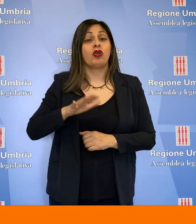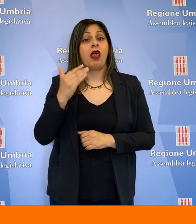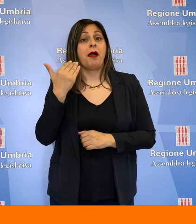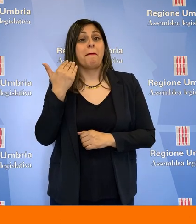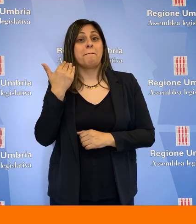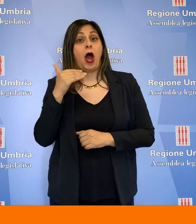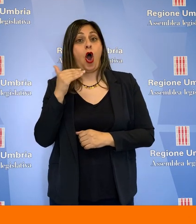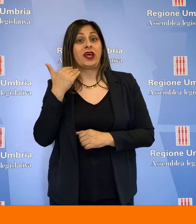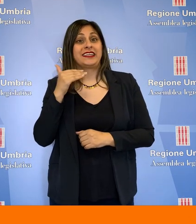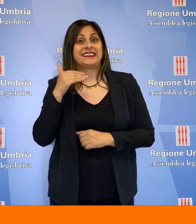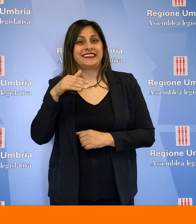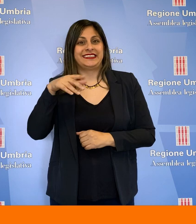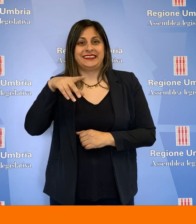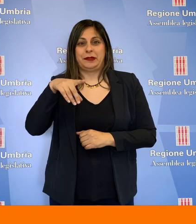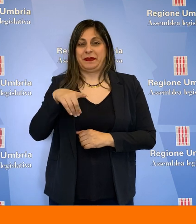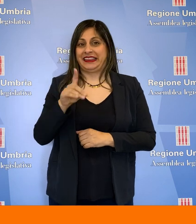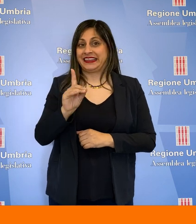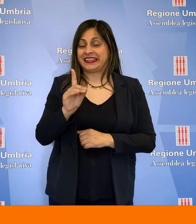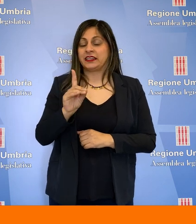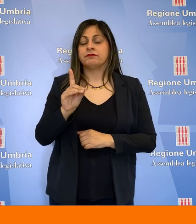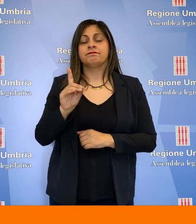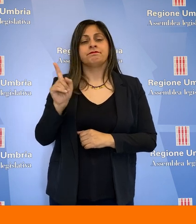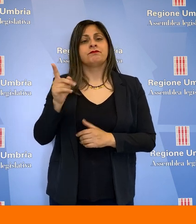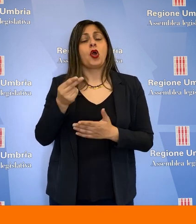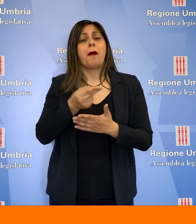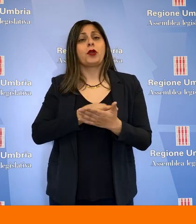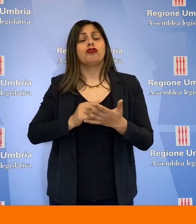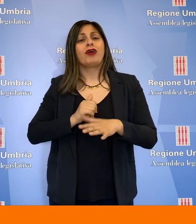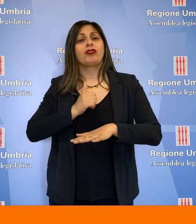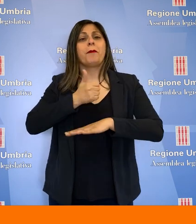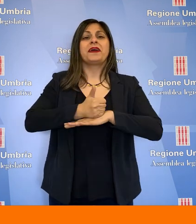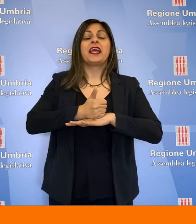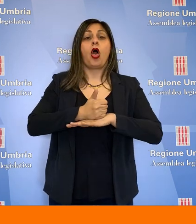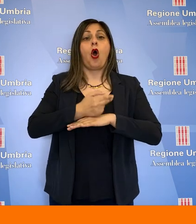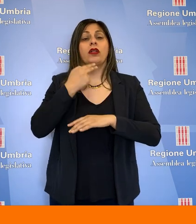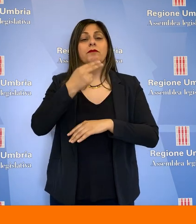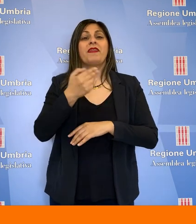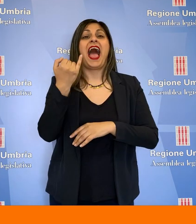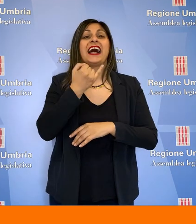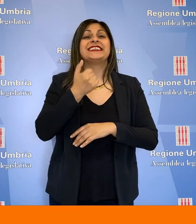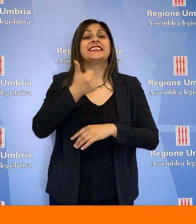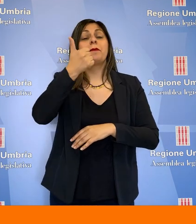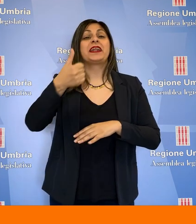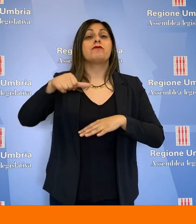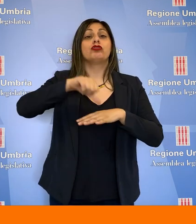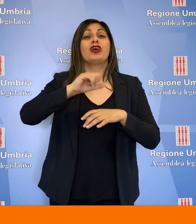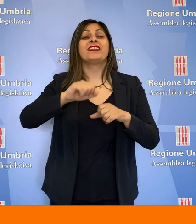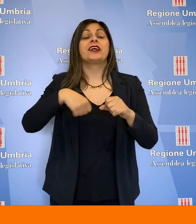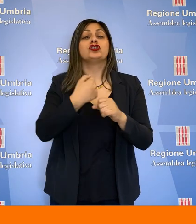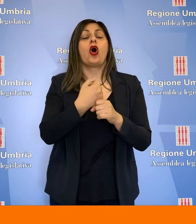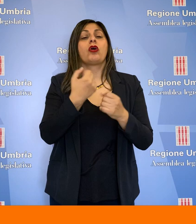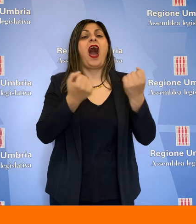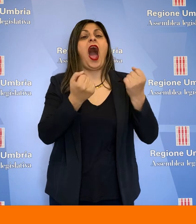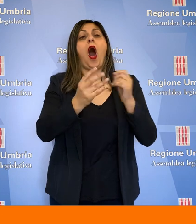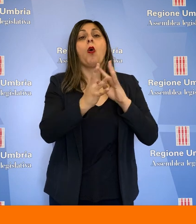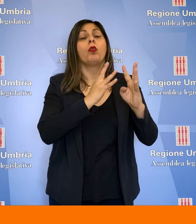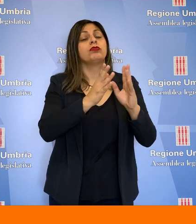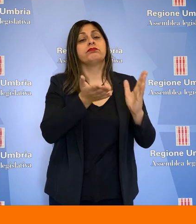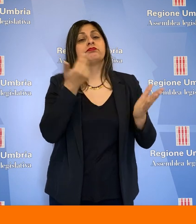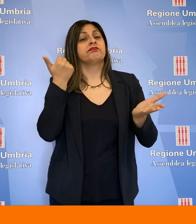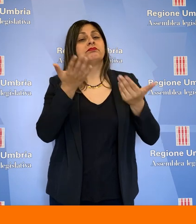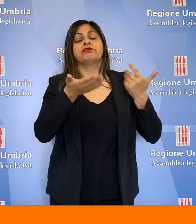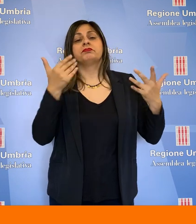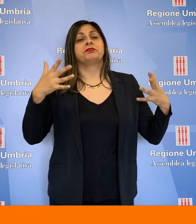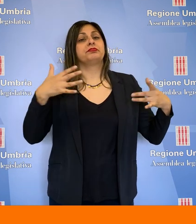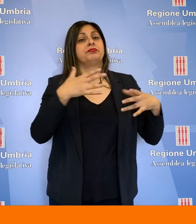Donatella Porsi del Partito Democratico il progetto pilota denominato Assisi primo centro storico libero da auto inserito